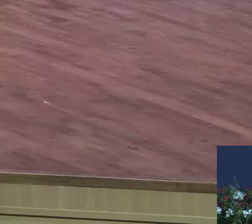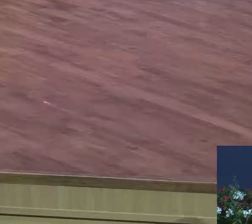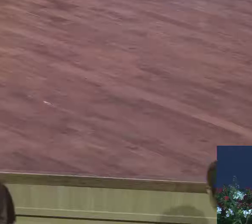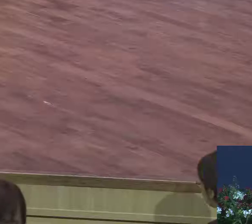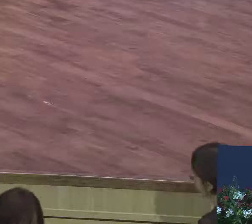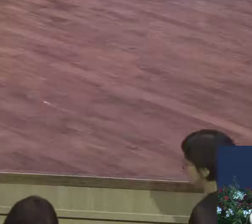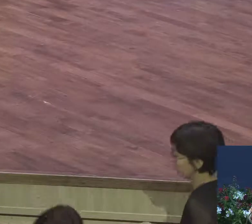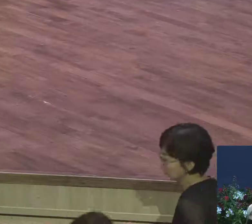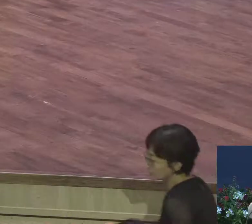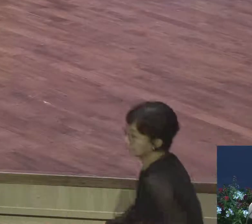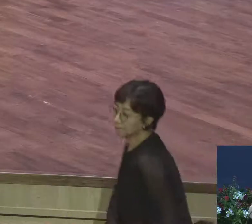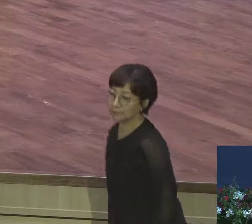예수는 그리스도